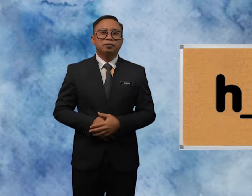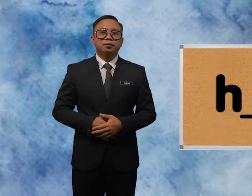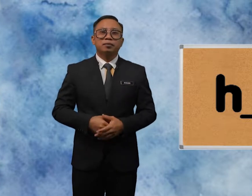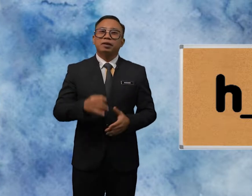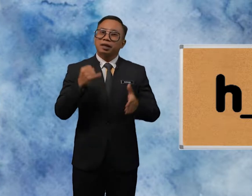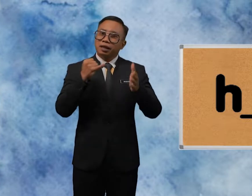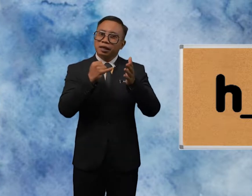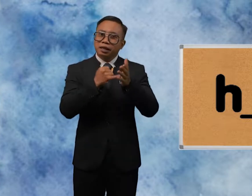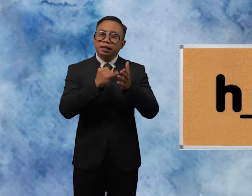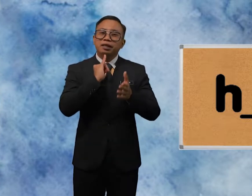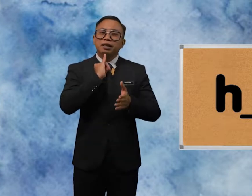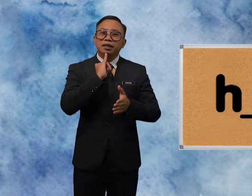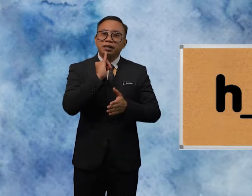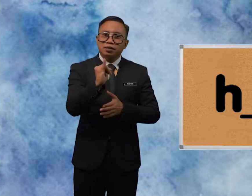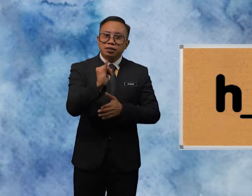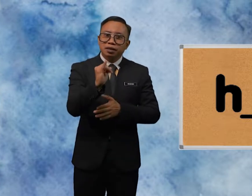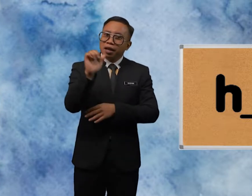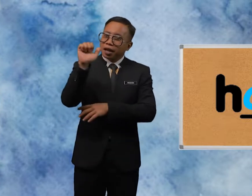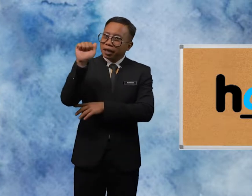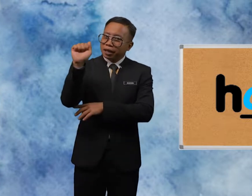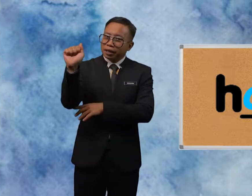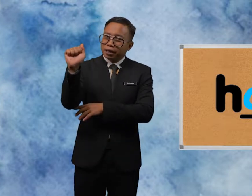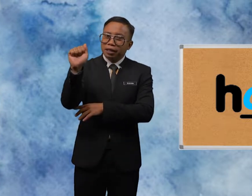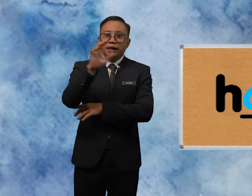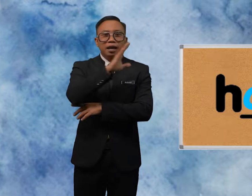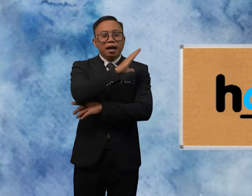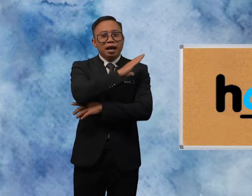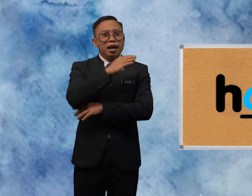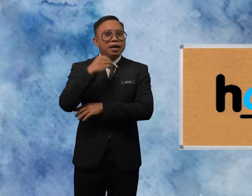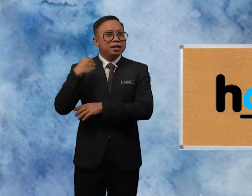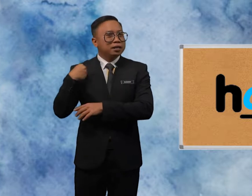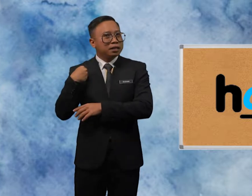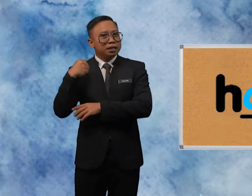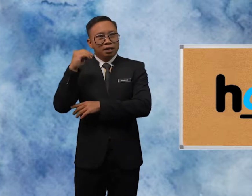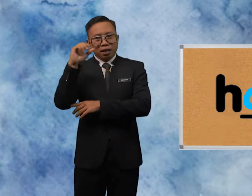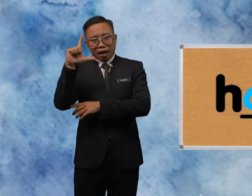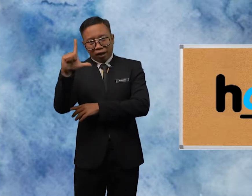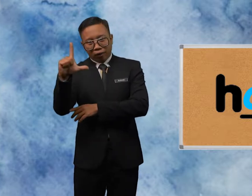It is A-N-L